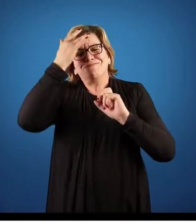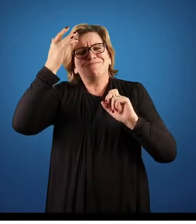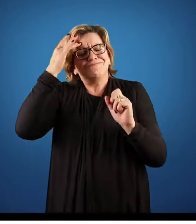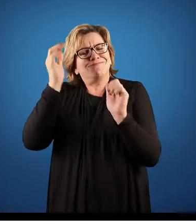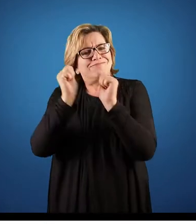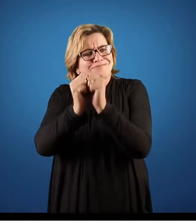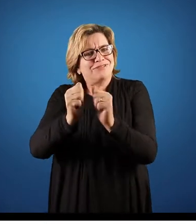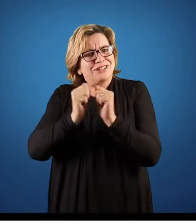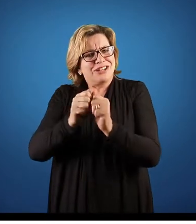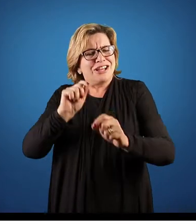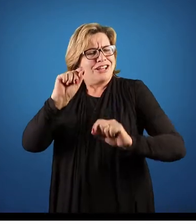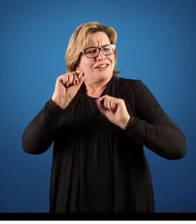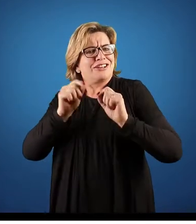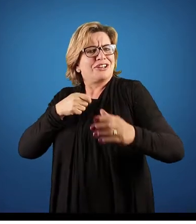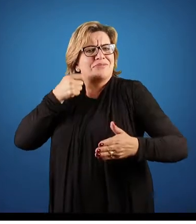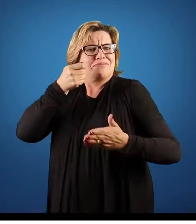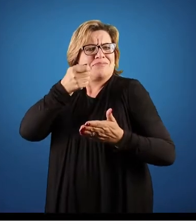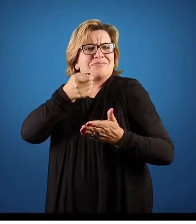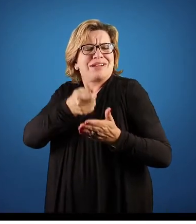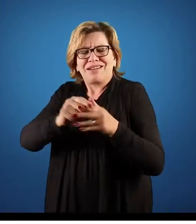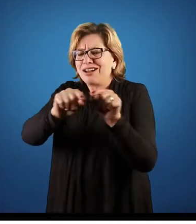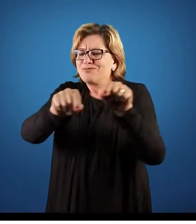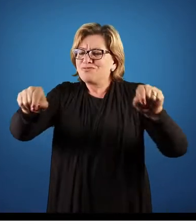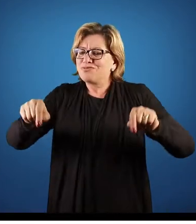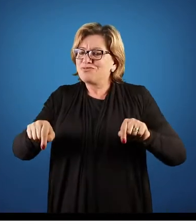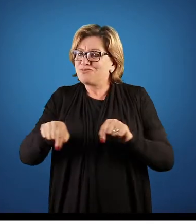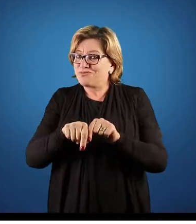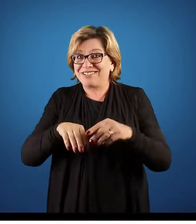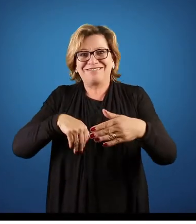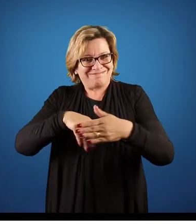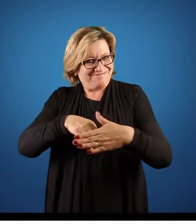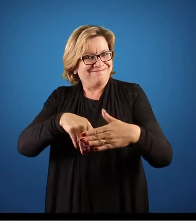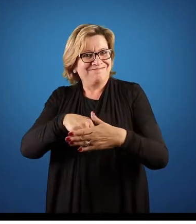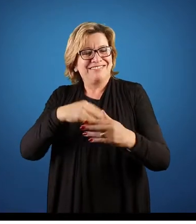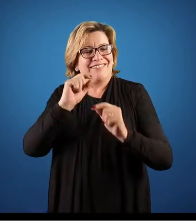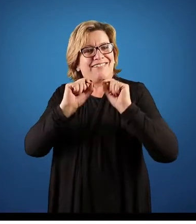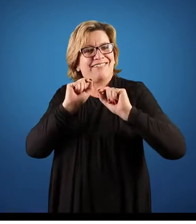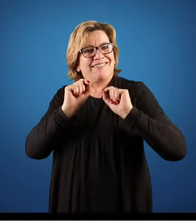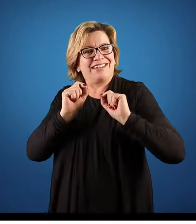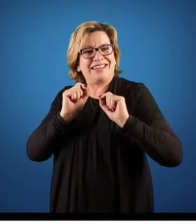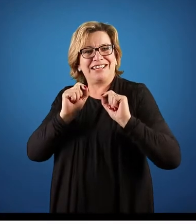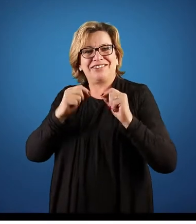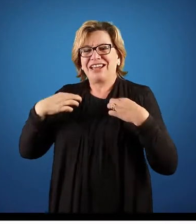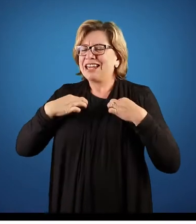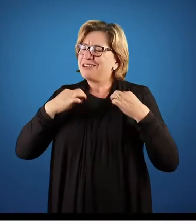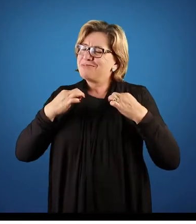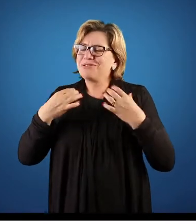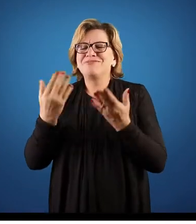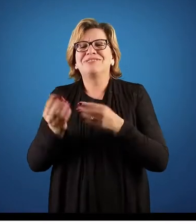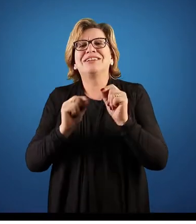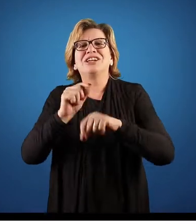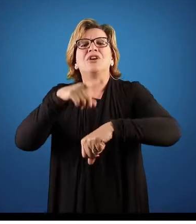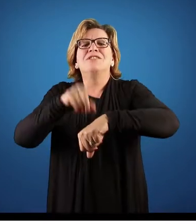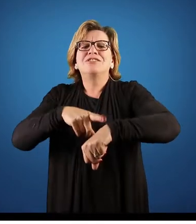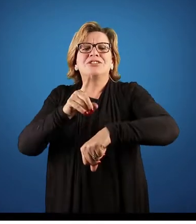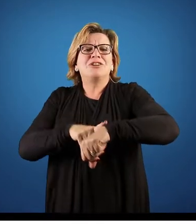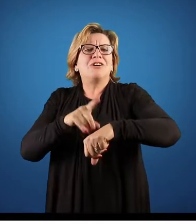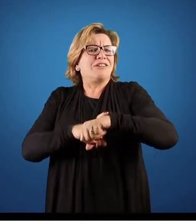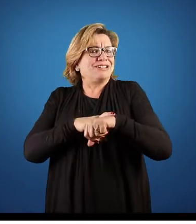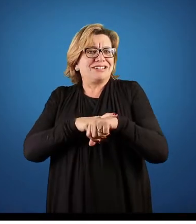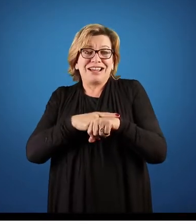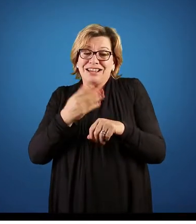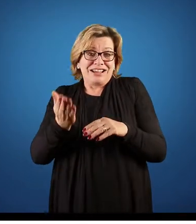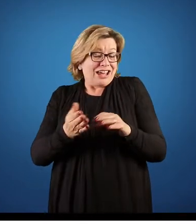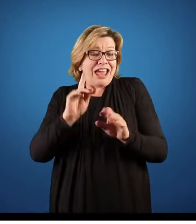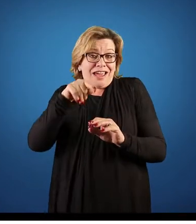lá, quem que vai pagar pela quadra, onde vai ser jogado, quem que vai levar o jogo de camisa, qual o horário que vai ser feito,